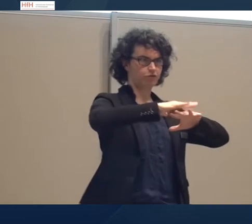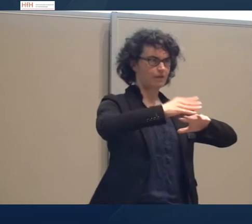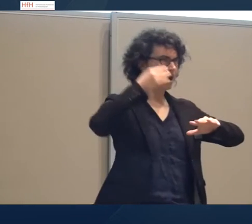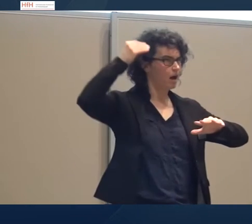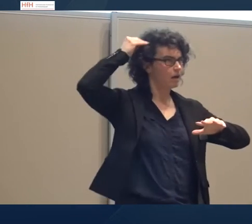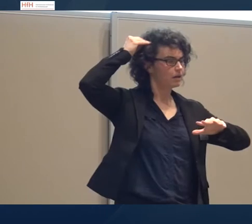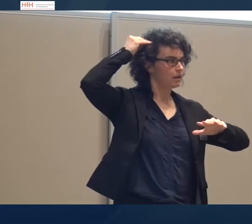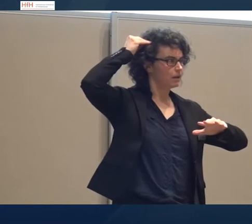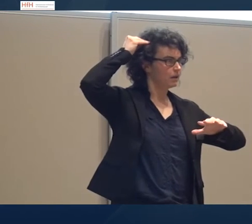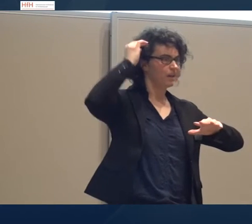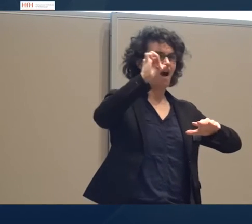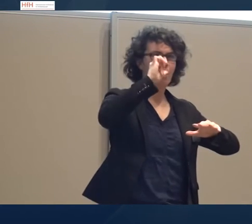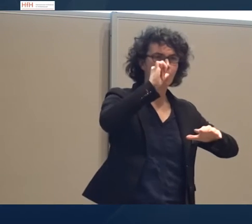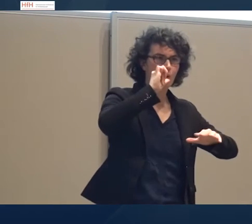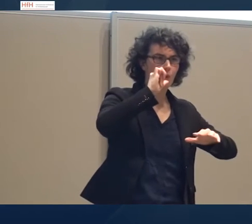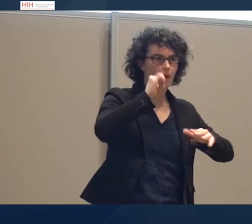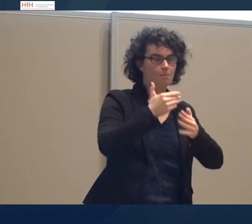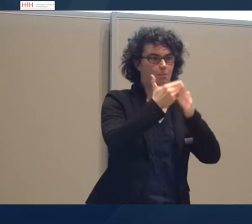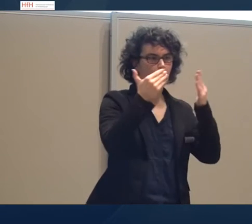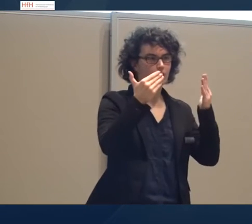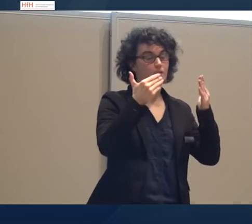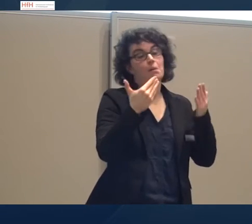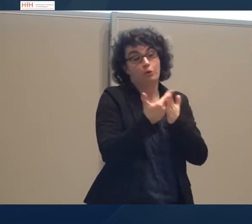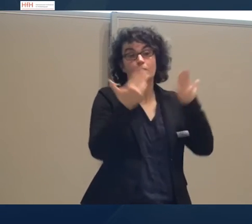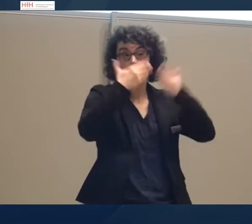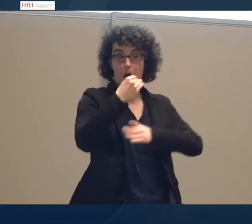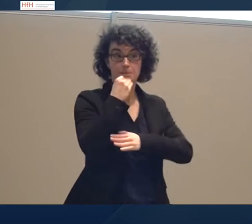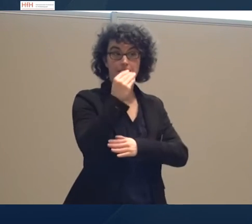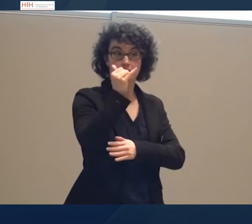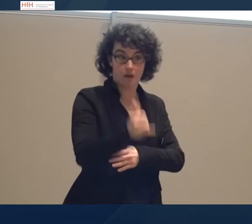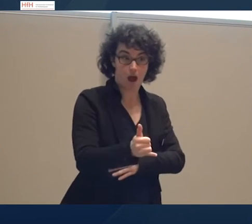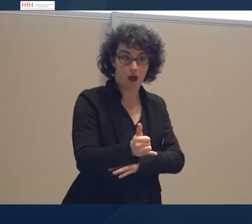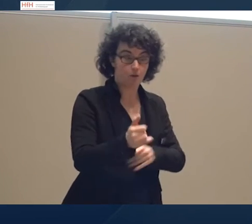Alkoholische Getränke kommen vielleicht beim Dinner oder anderen Gelegenheiten vor.